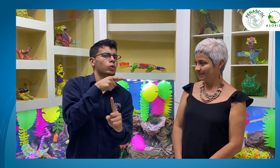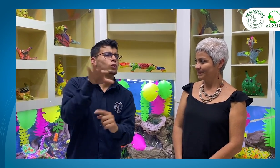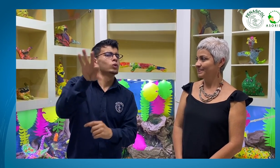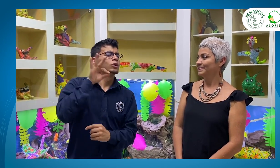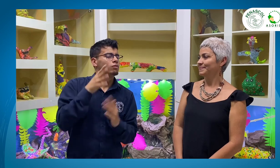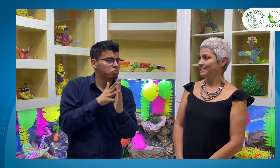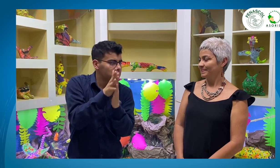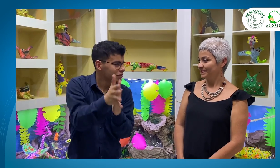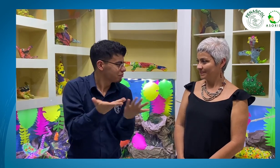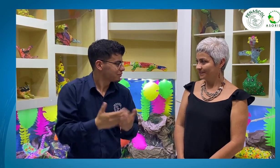impactó.